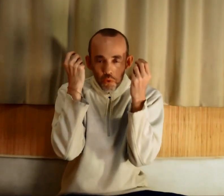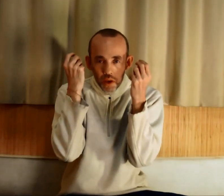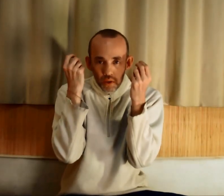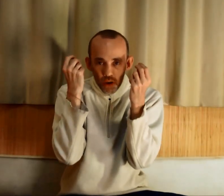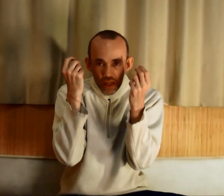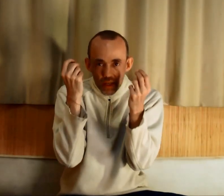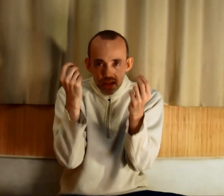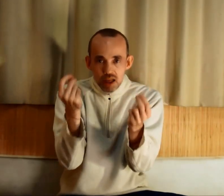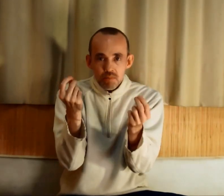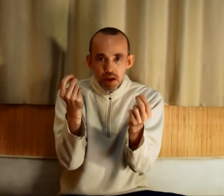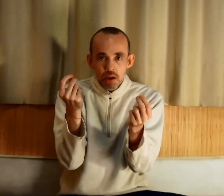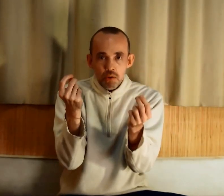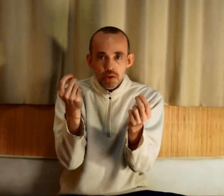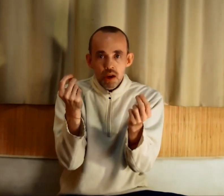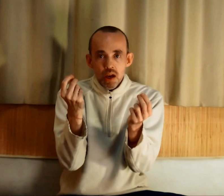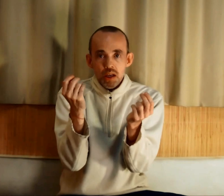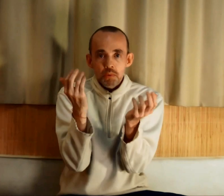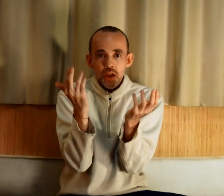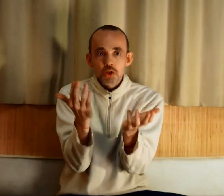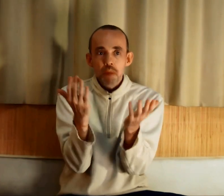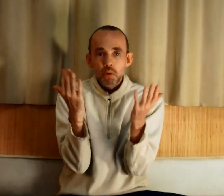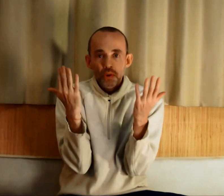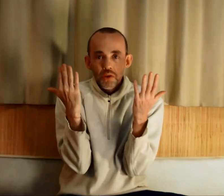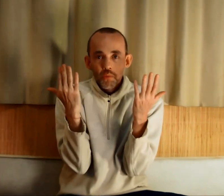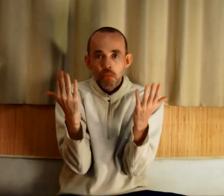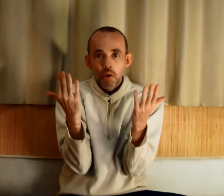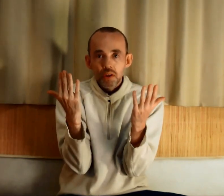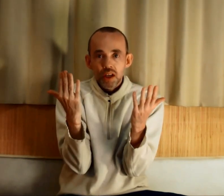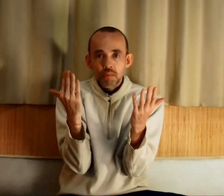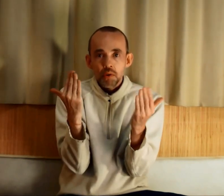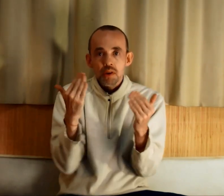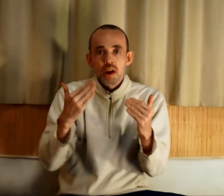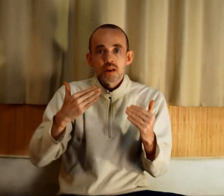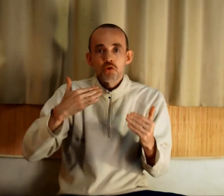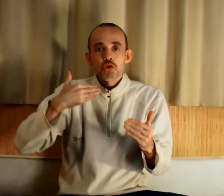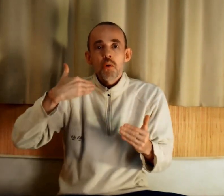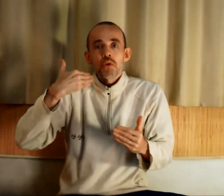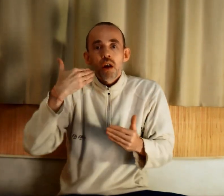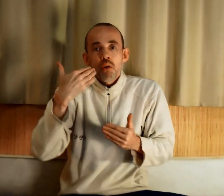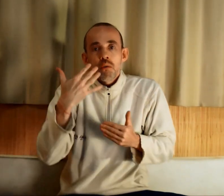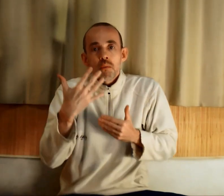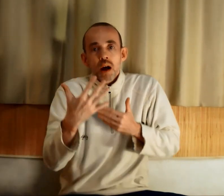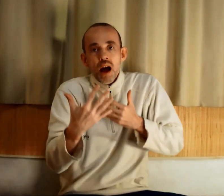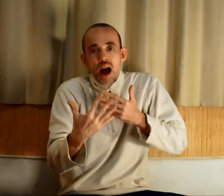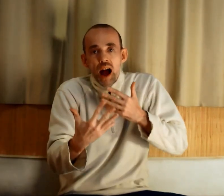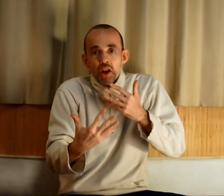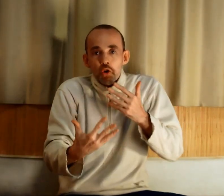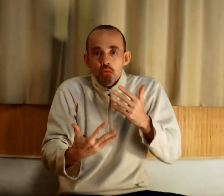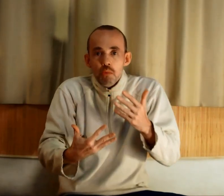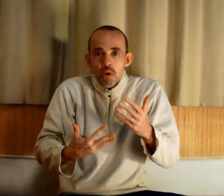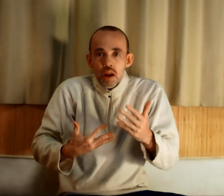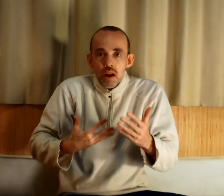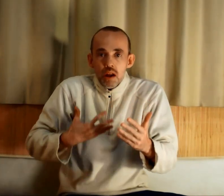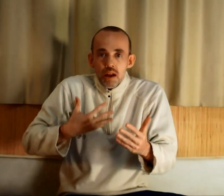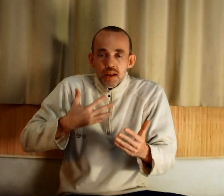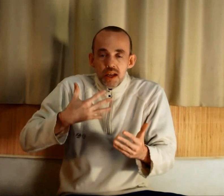le trouver dans les expériences. Et c'est pour ça que je parle aussi de manque d'expérience. C'est justement en allant accumuler les